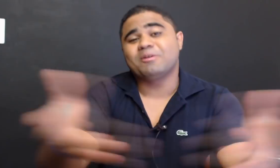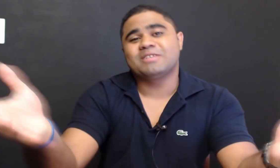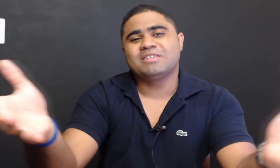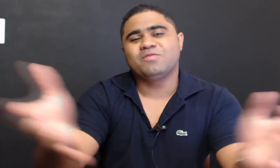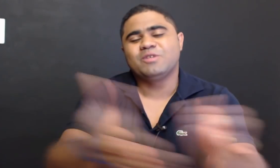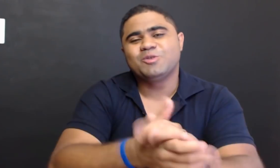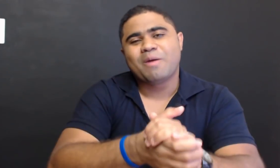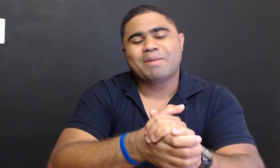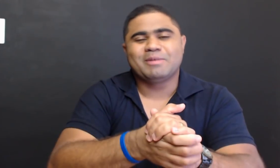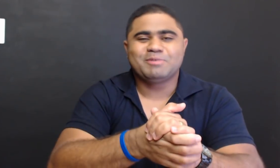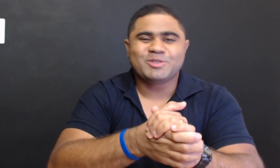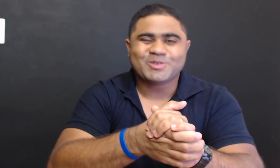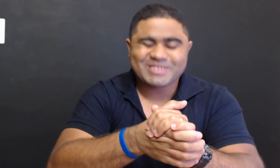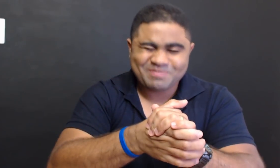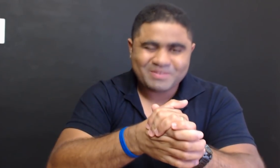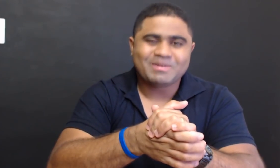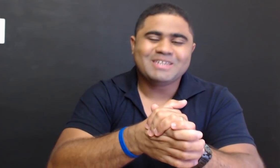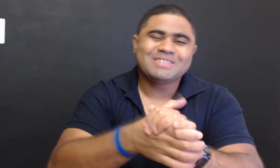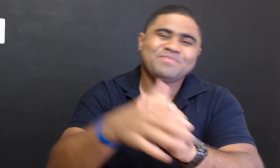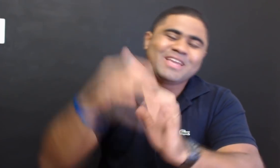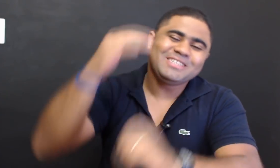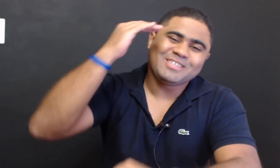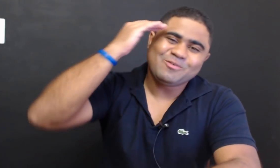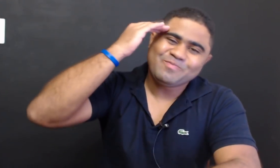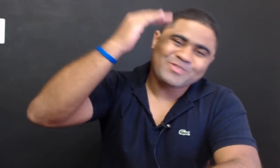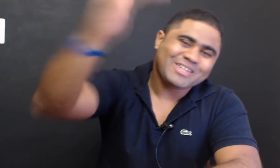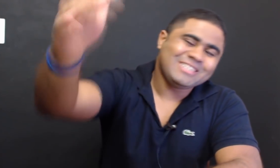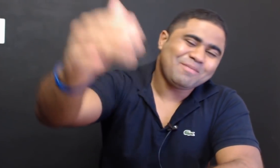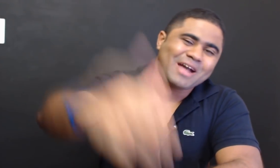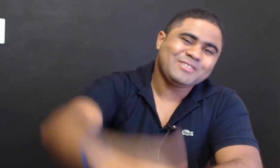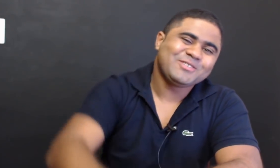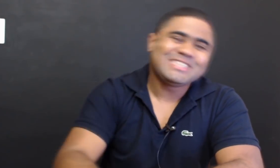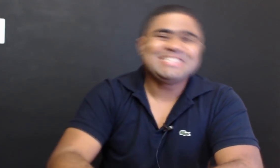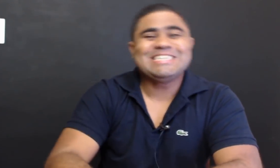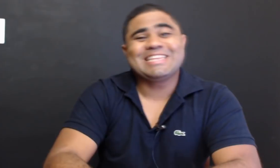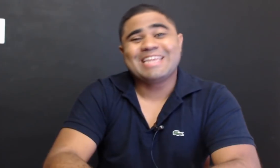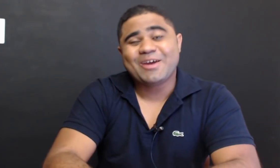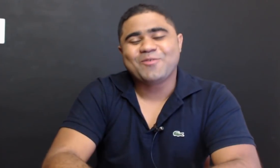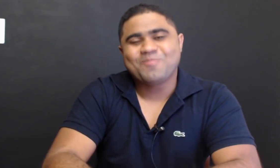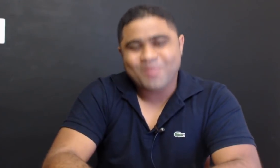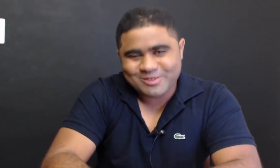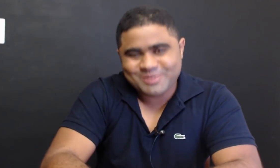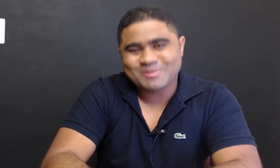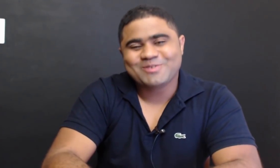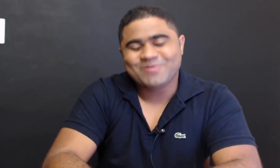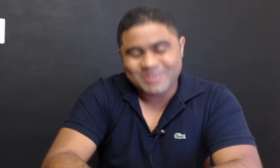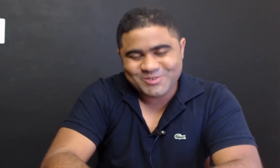a mostrar esse vídeo, para mais pessoas, beleza? É isso então, grande abraço, e até o próximo vídeo.